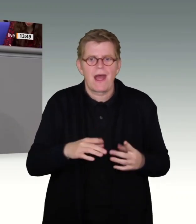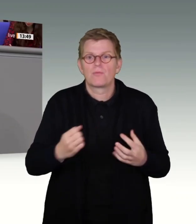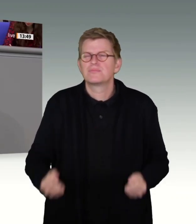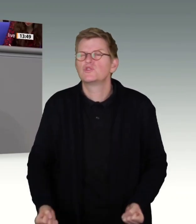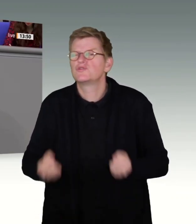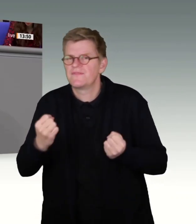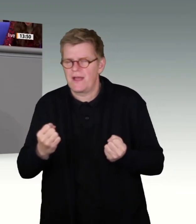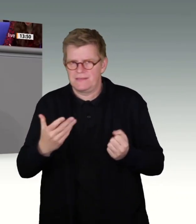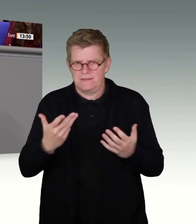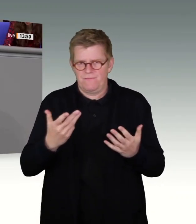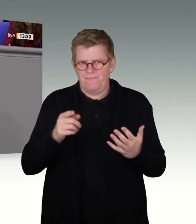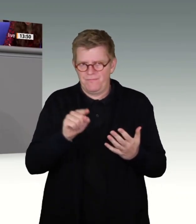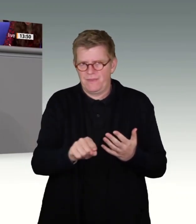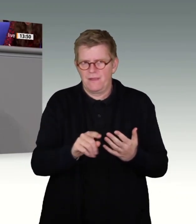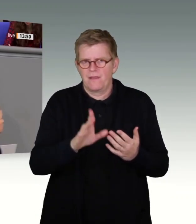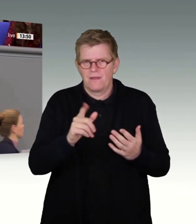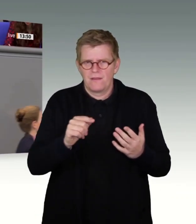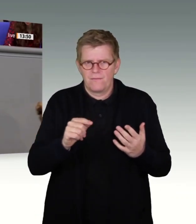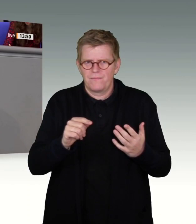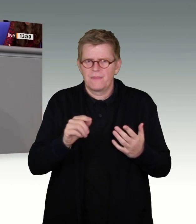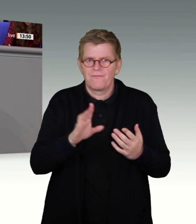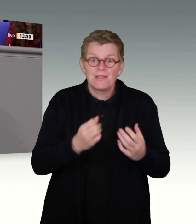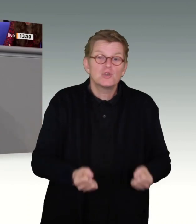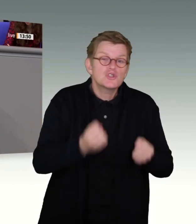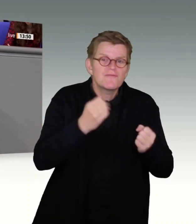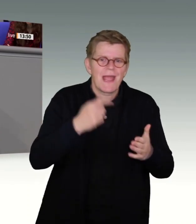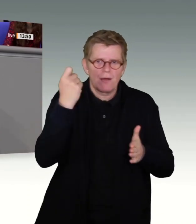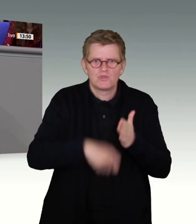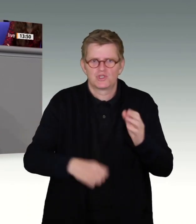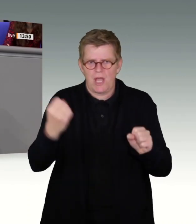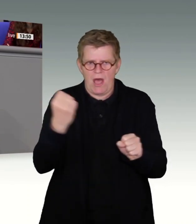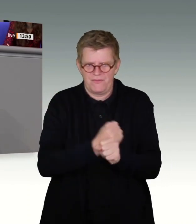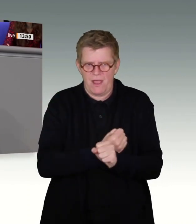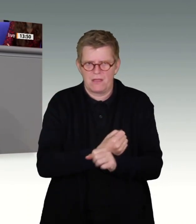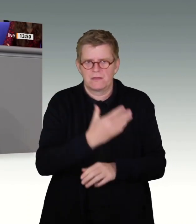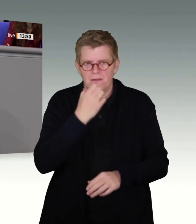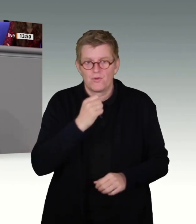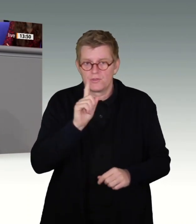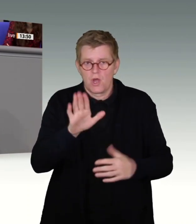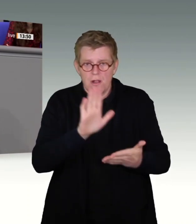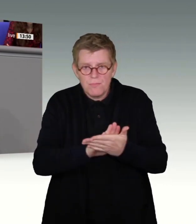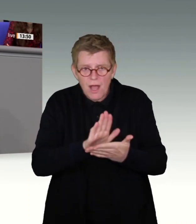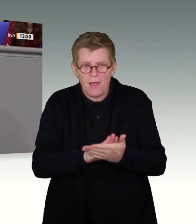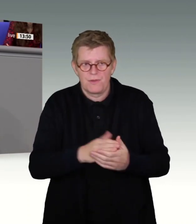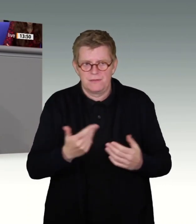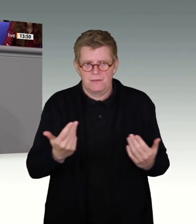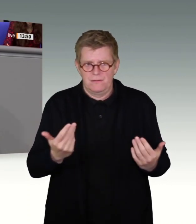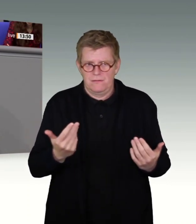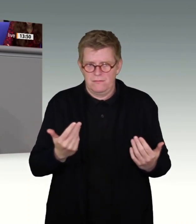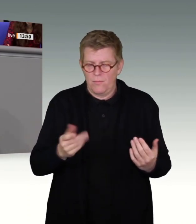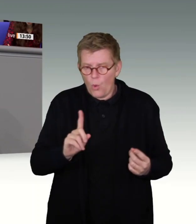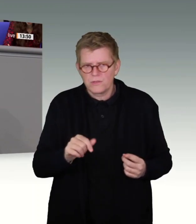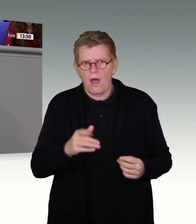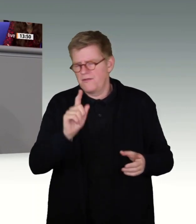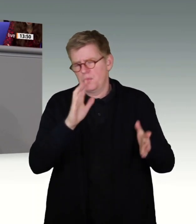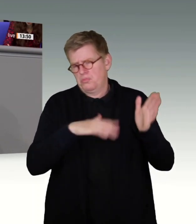schwerster Straftaten, gerade bei den widerlichen Fällen des Kindesmissbrauchens, zu ermöglichen oder zu begünstigen. Wenn das allen Ernstes Ihr Vorwurf ist, dann ist